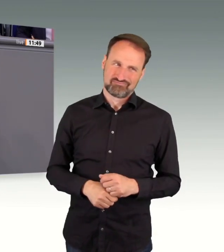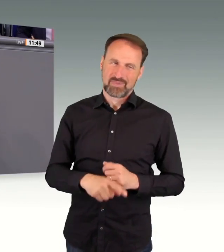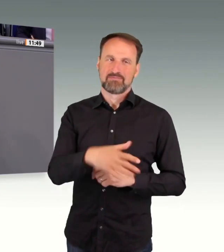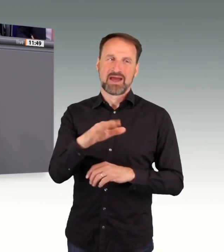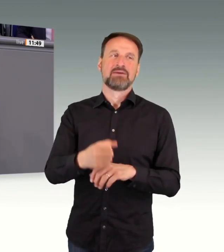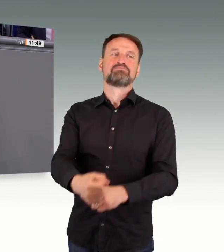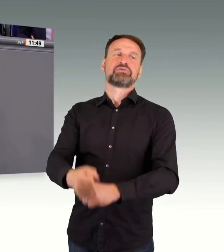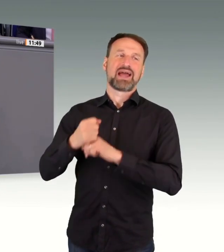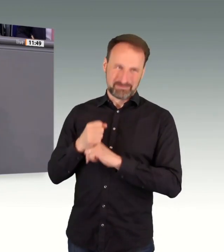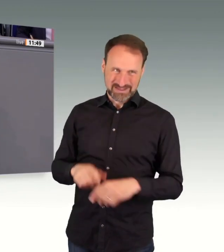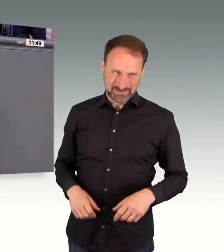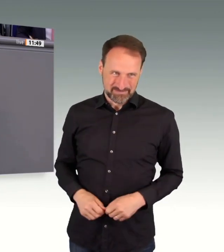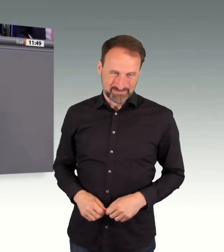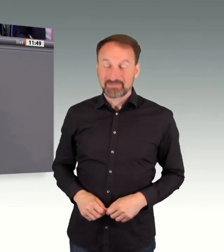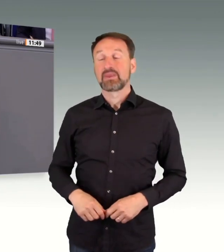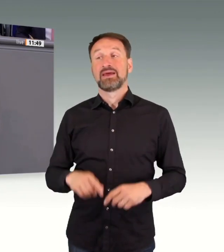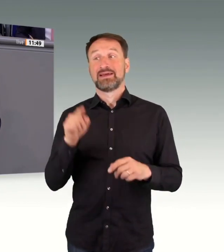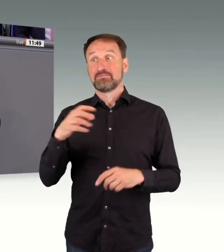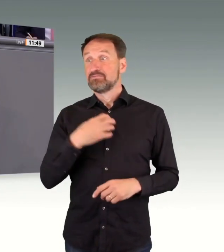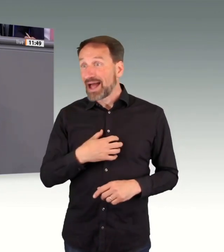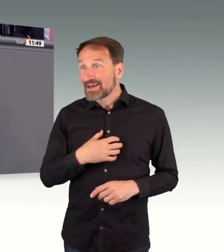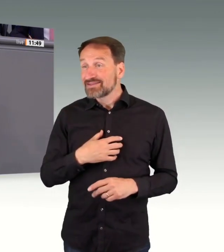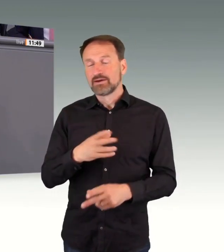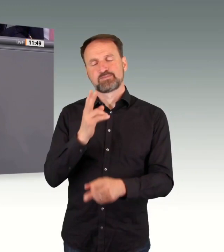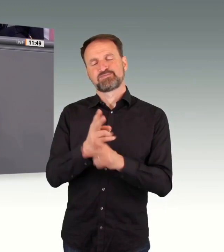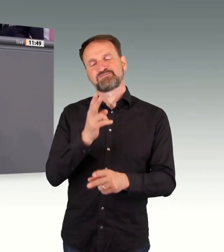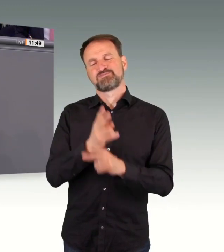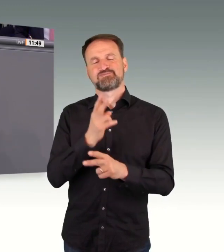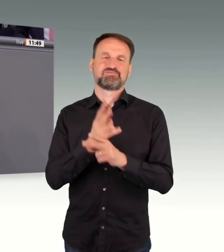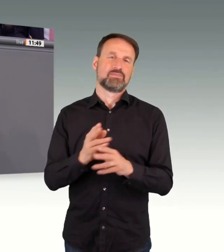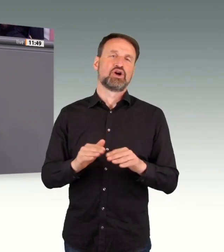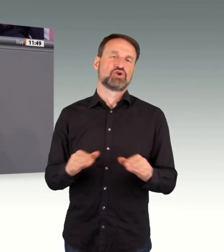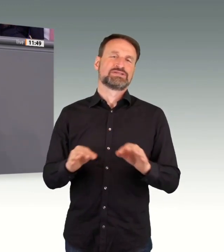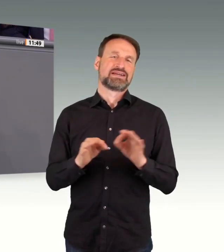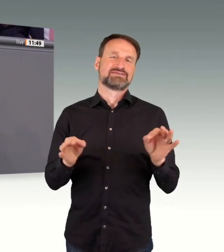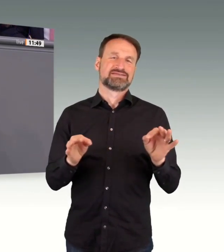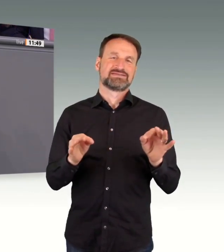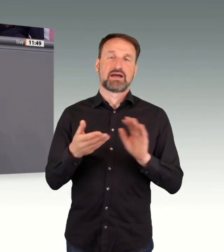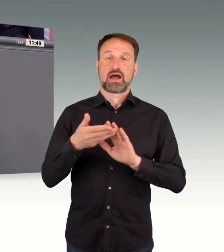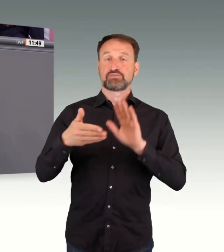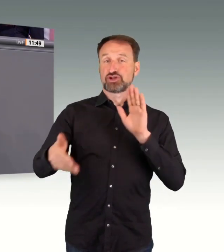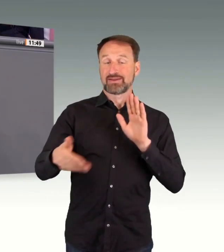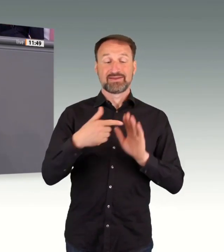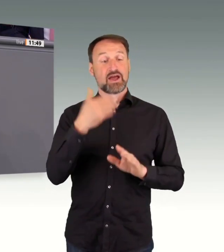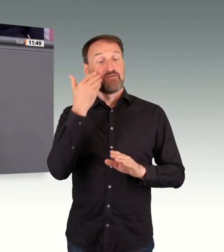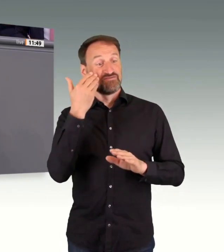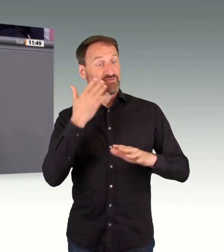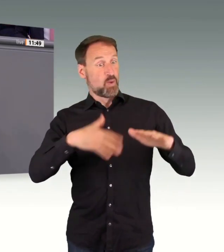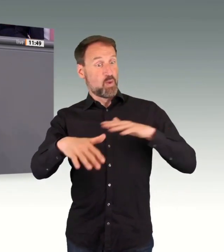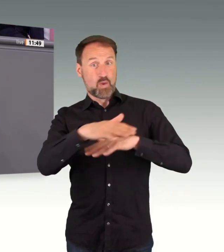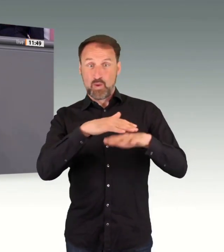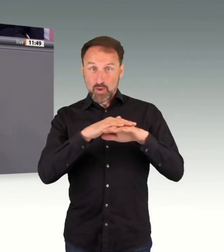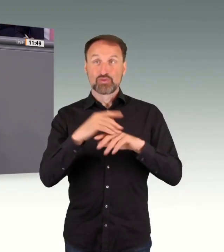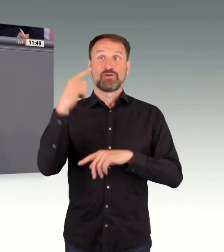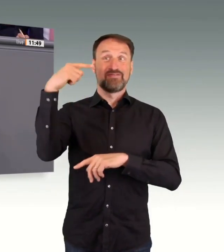In Bayern bleibt es nämlich beim Grundsatz, dass der Abstand zwischen Wohnbebauung und Windrad regelmäßig die